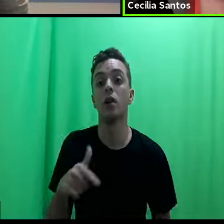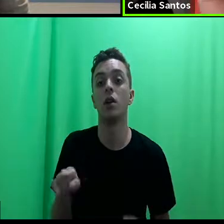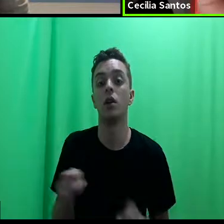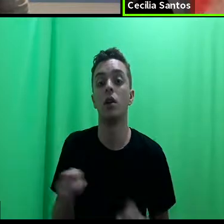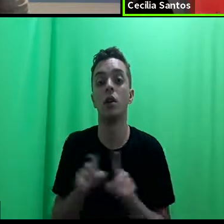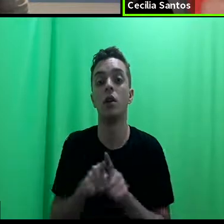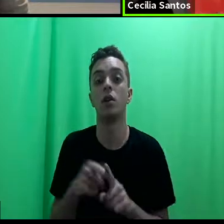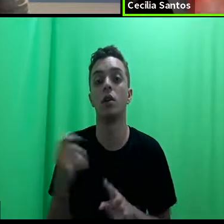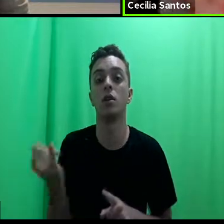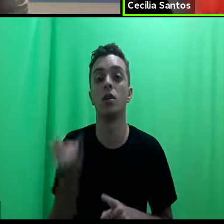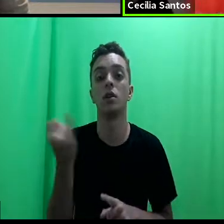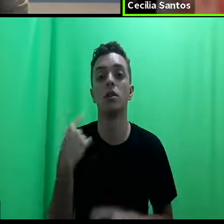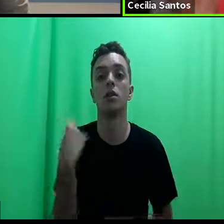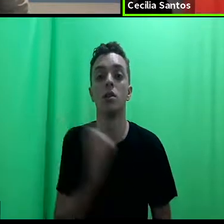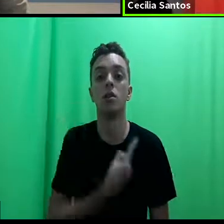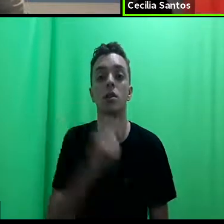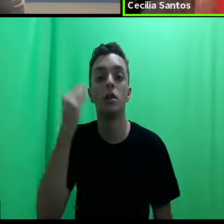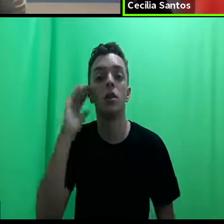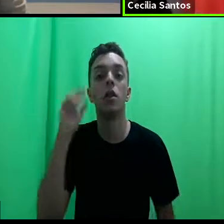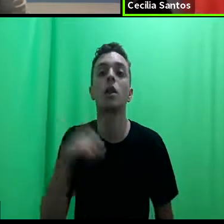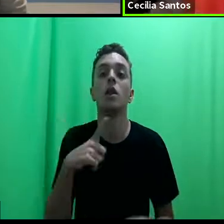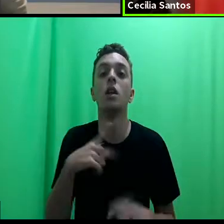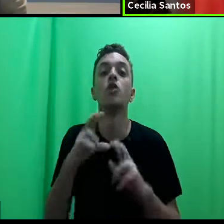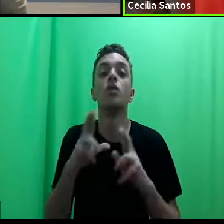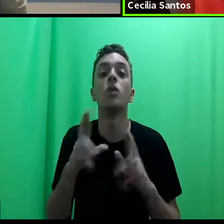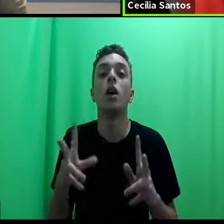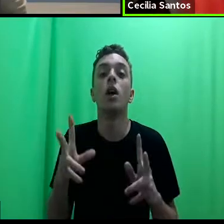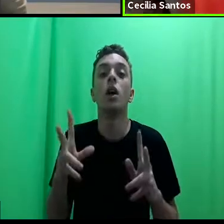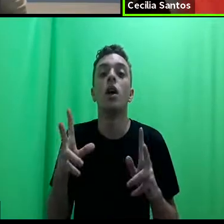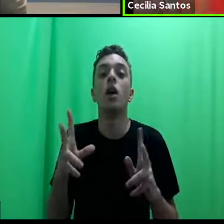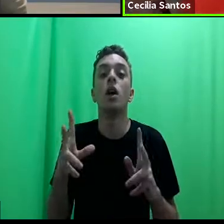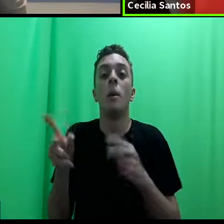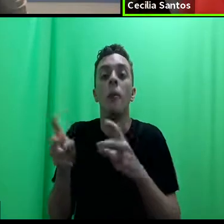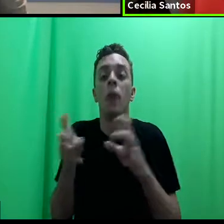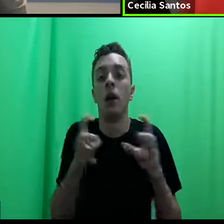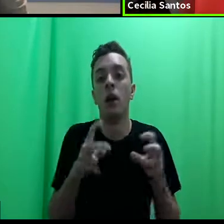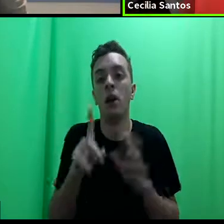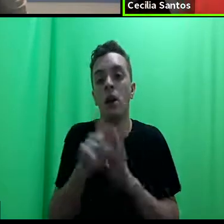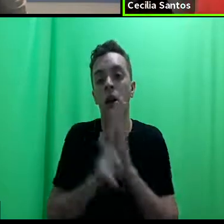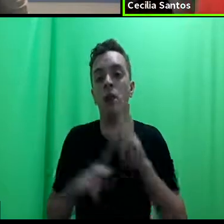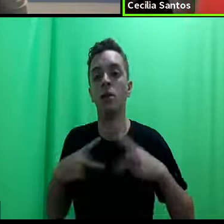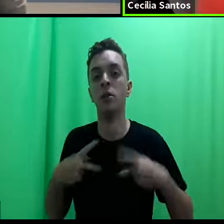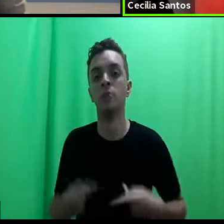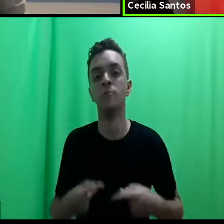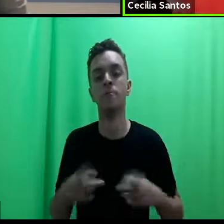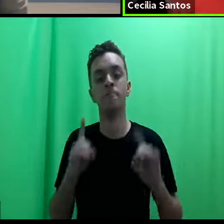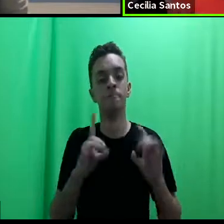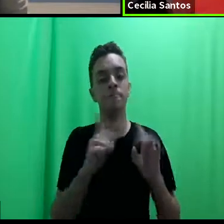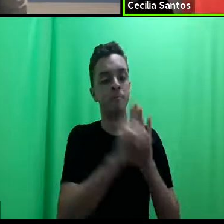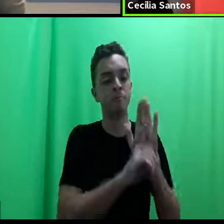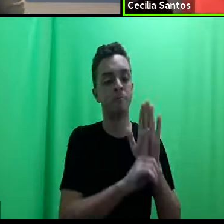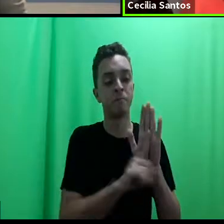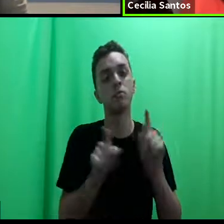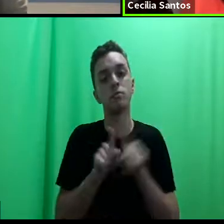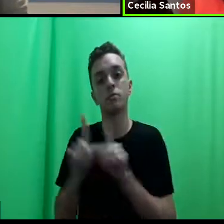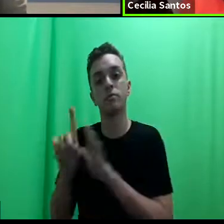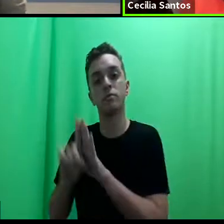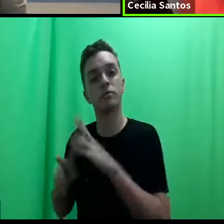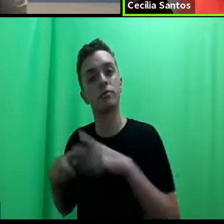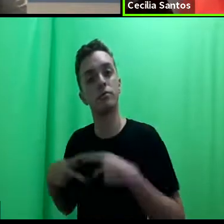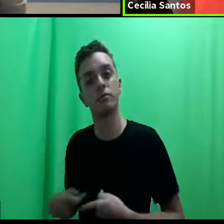entender que há diferentes perspectivas de direitos humanos, não só do direito. E,